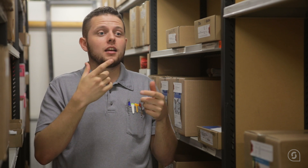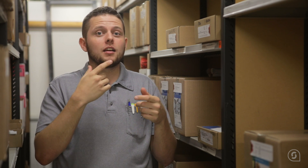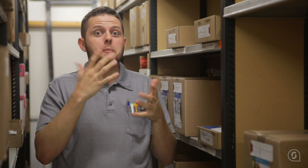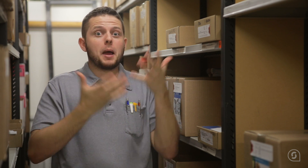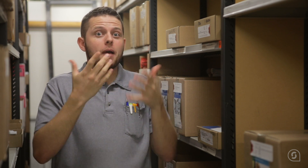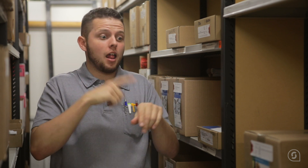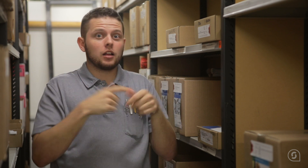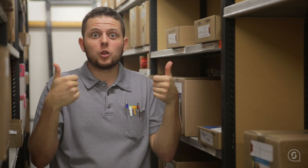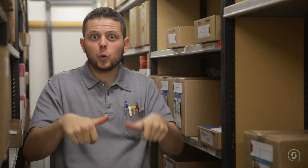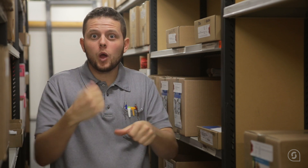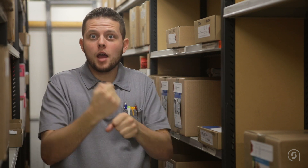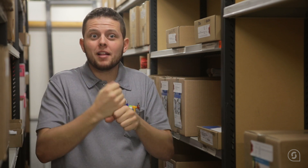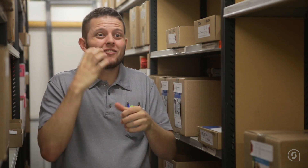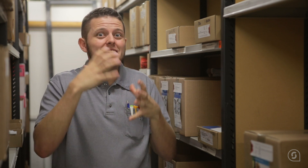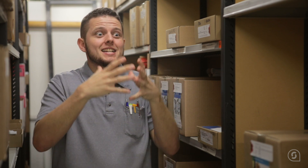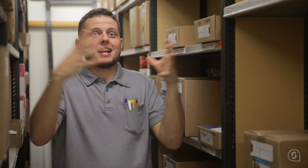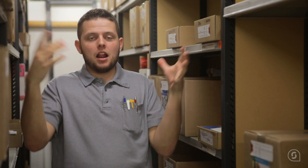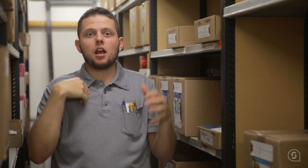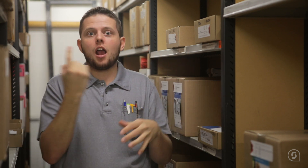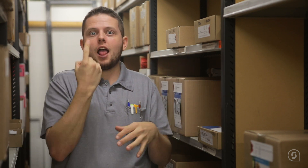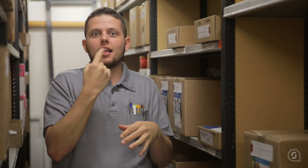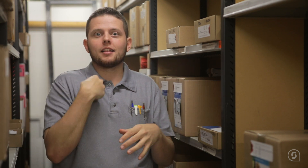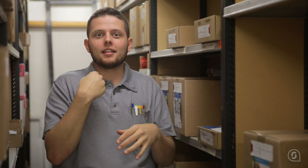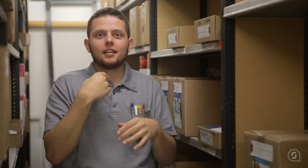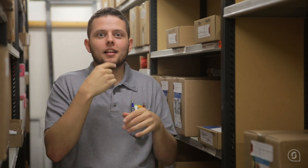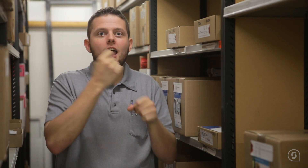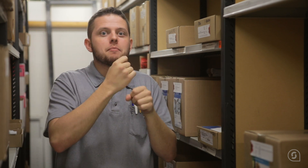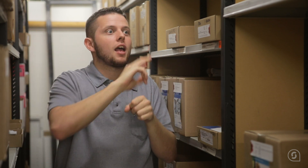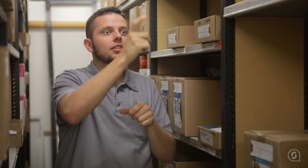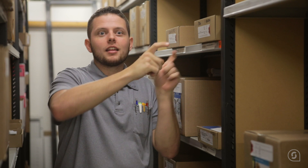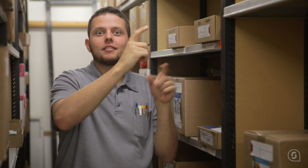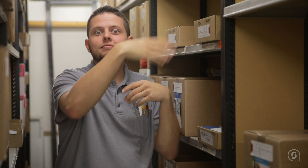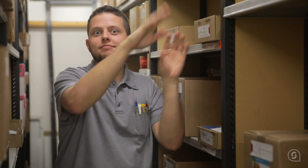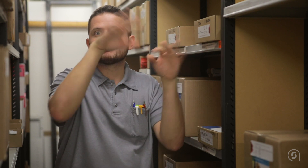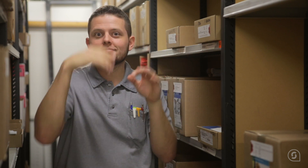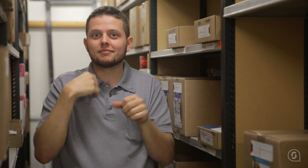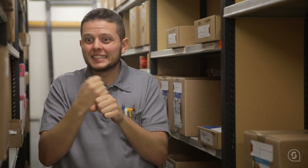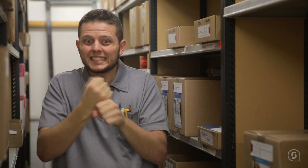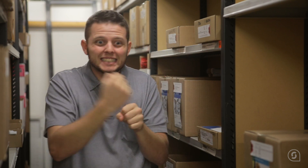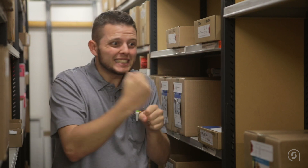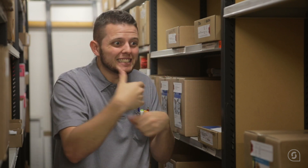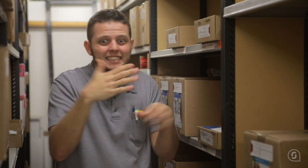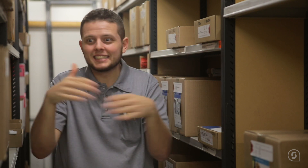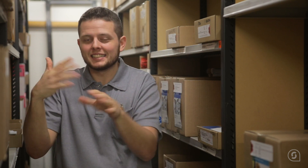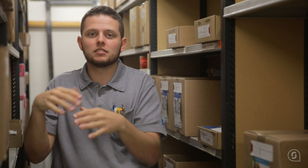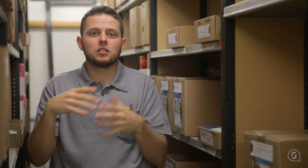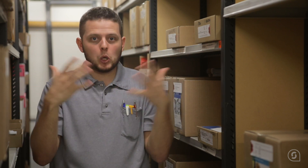Wenn viel Arbeit anfällt und niemand außer mir hier im Lager ist, entsteht Zeitdruck. Ich arbeite dann schnell und konzentriert im Lager.